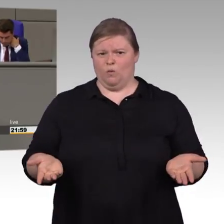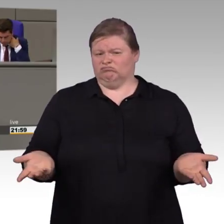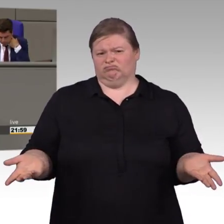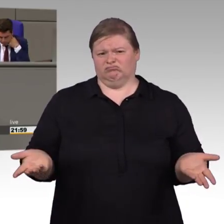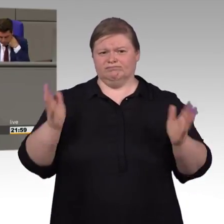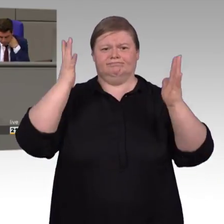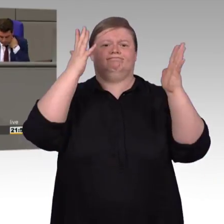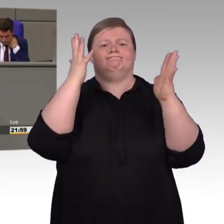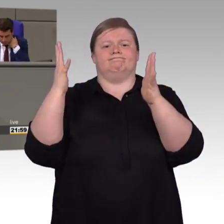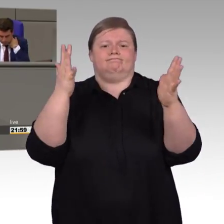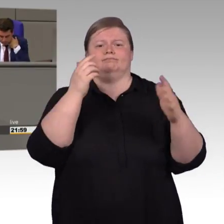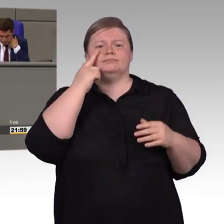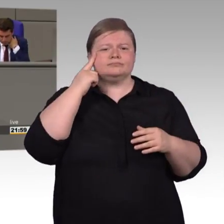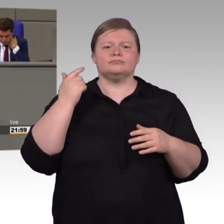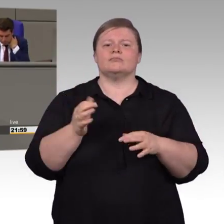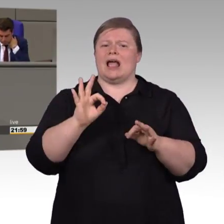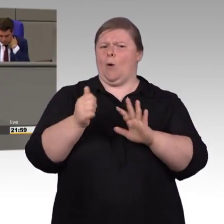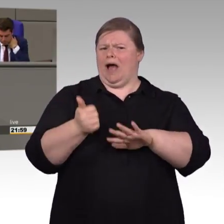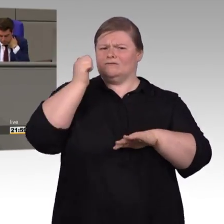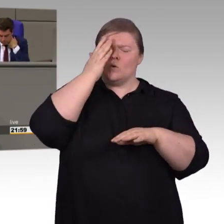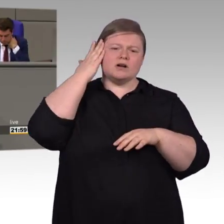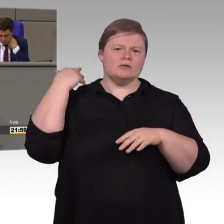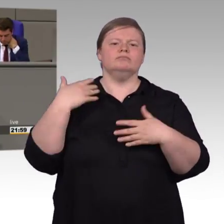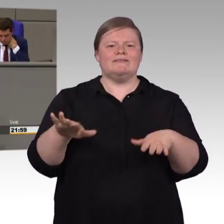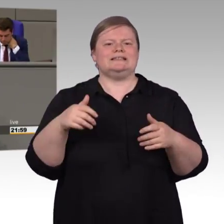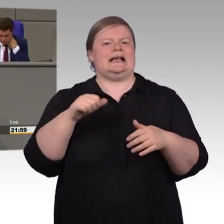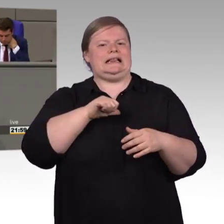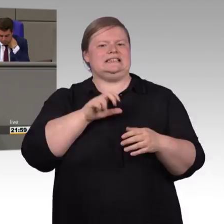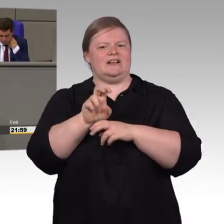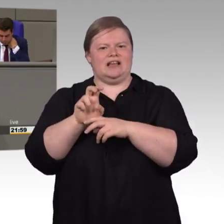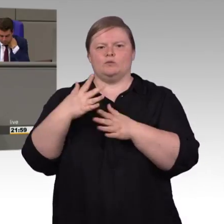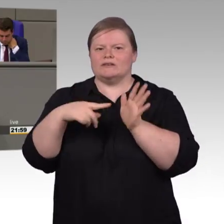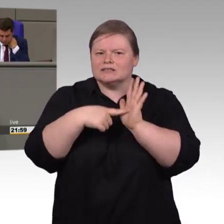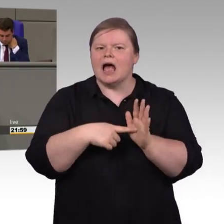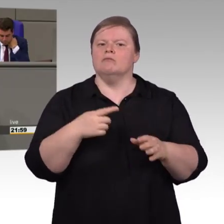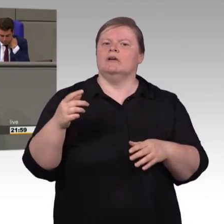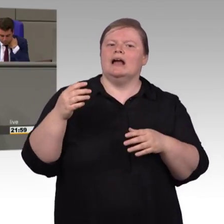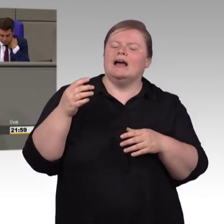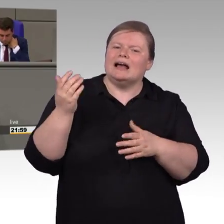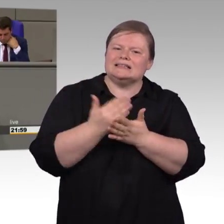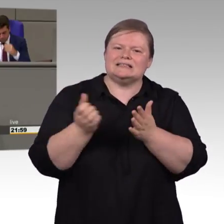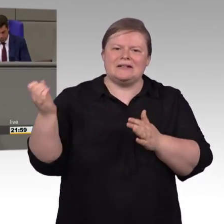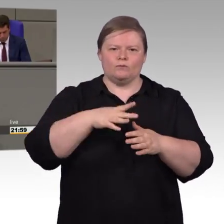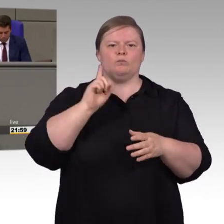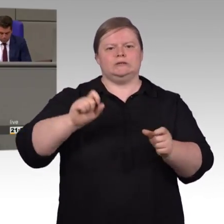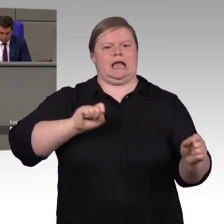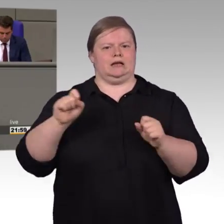Bei dieser Sachlage bekomme ich Zweifel. Es sind die Artikel 1 und 3 überall bekannt und werden sie auch entsprechend angewandt. Eine